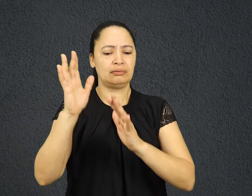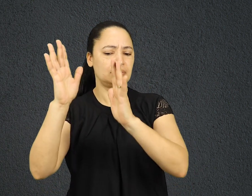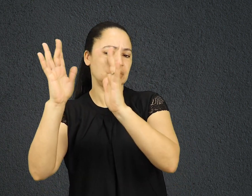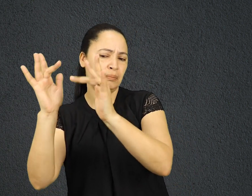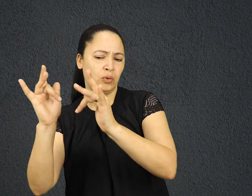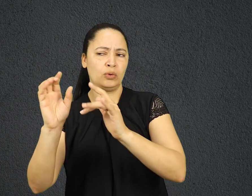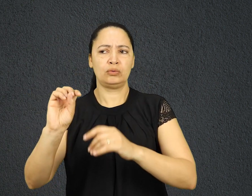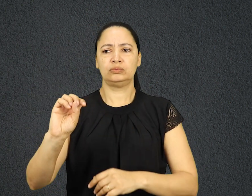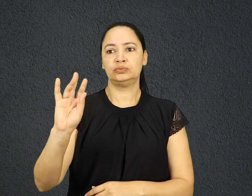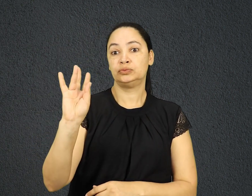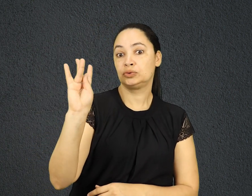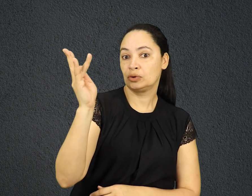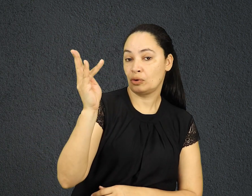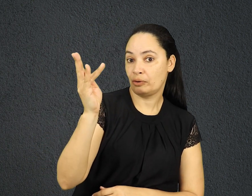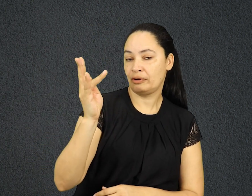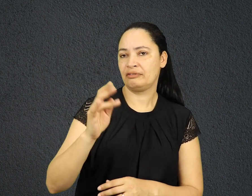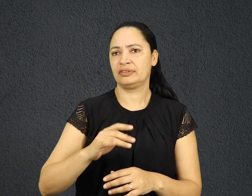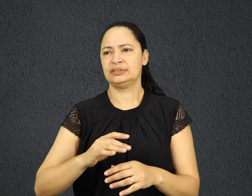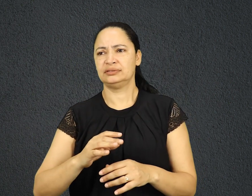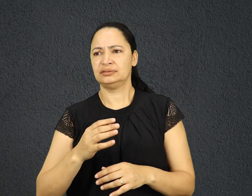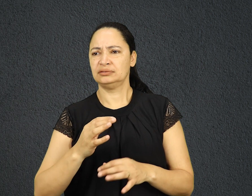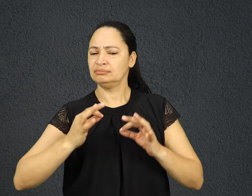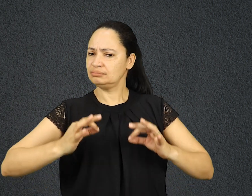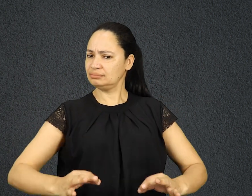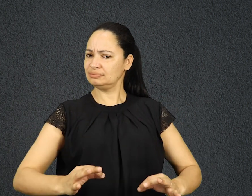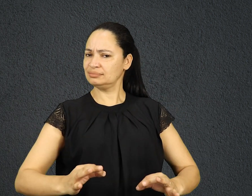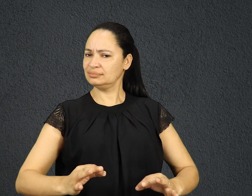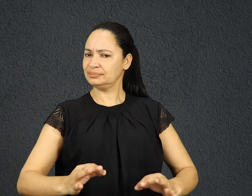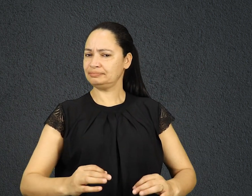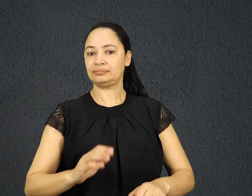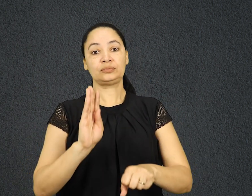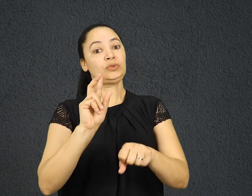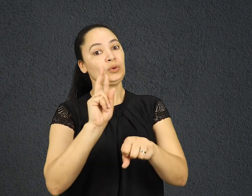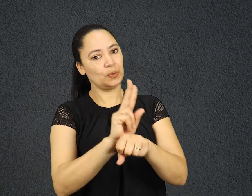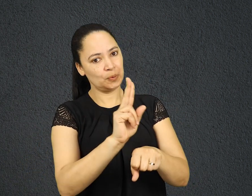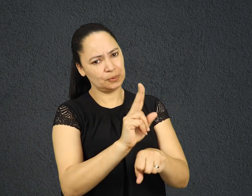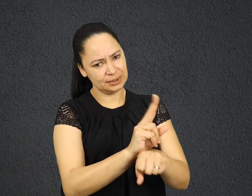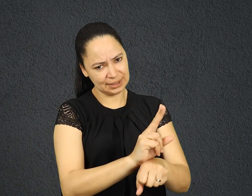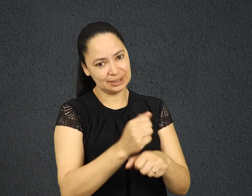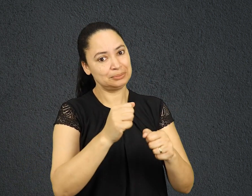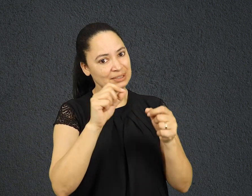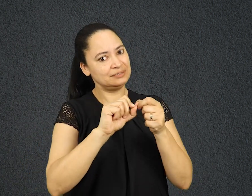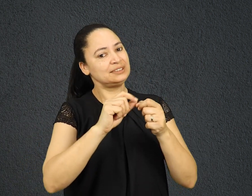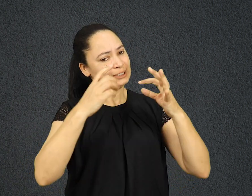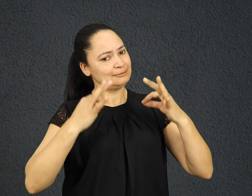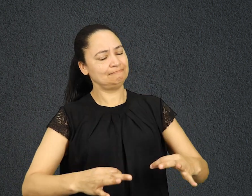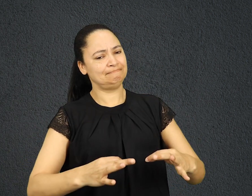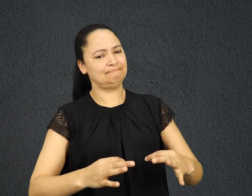puro, acaba dando brecha para o relacionamento físico, é hora de pisar no freio. Não se trata de demonizar